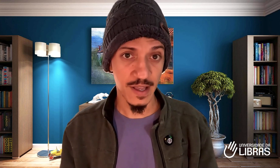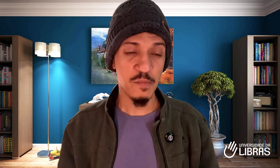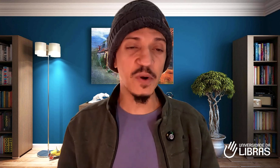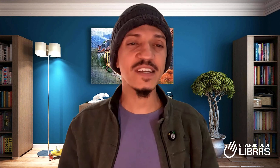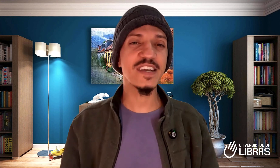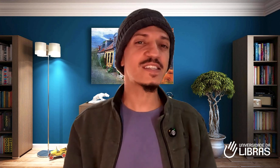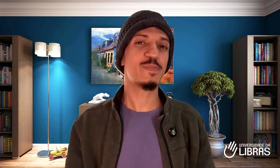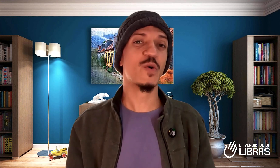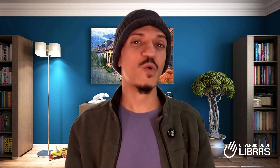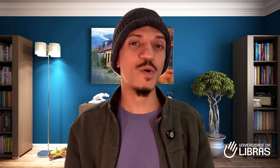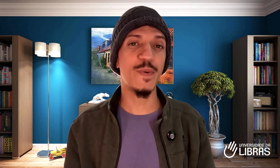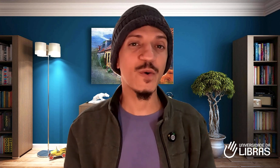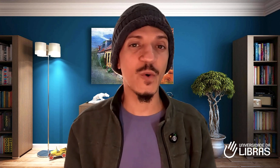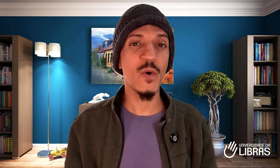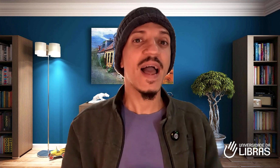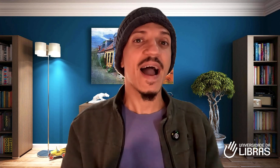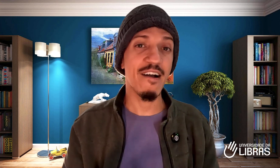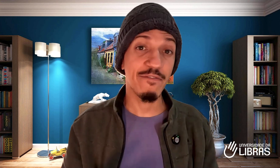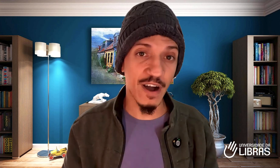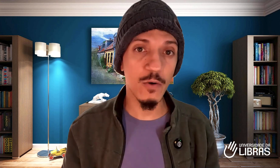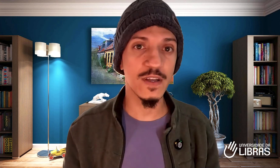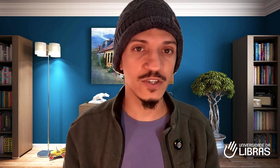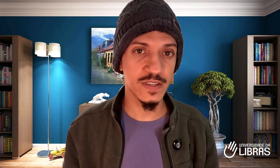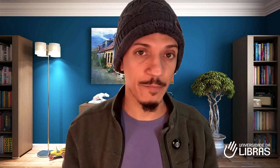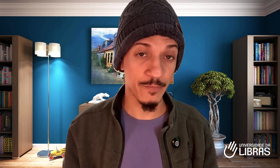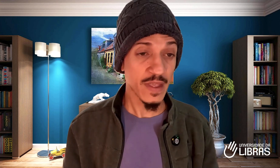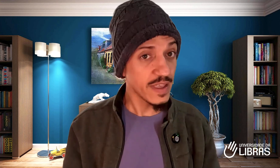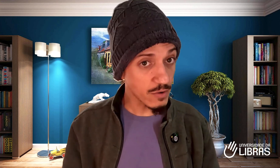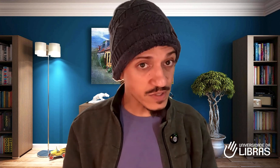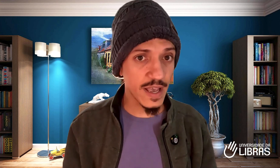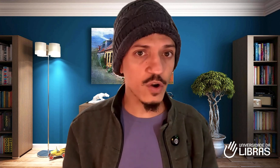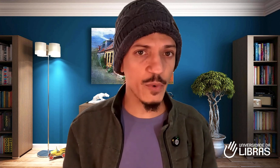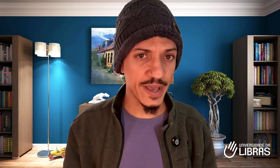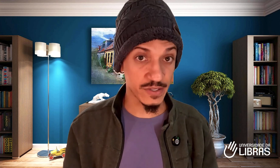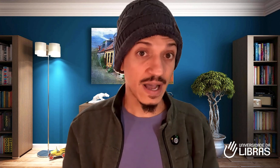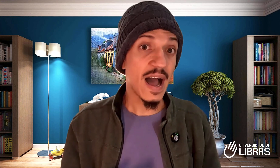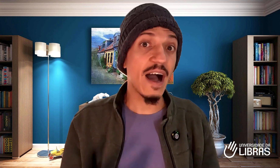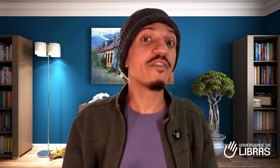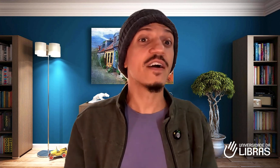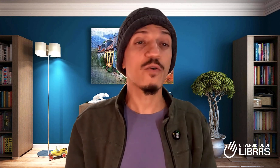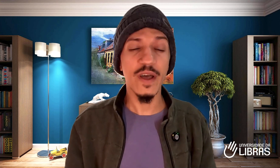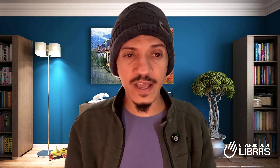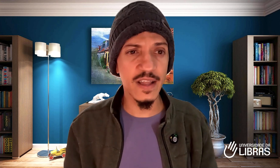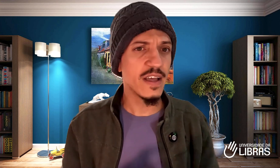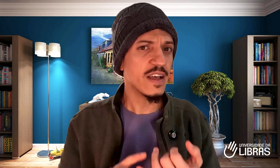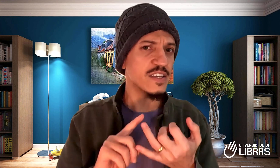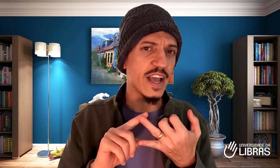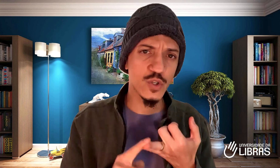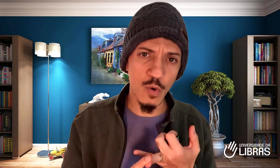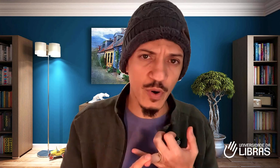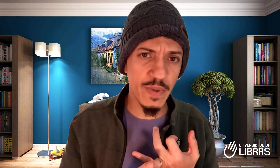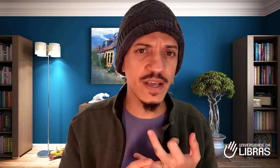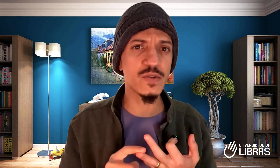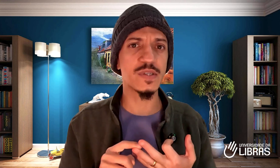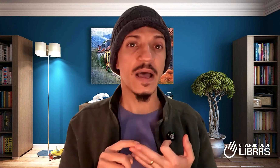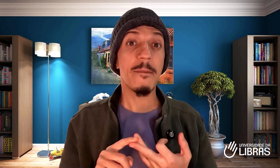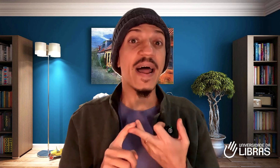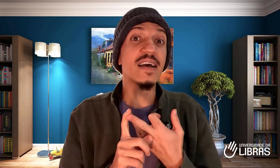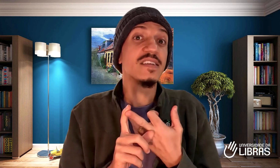Muita gente se preocupa com a falta de tempo. E eu sei como é isso. A vida é corrida, cheia de compromissos, parece que